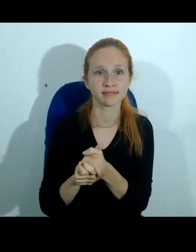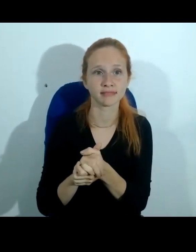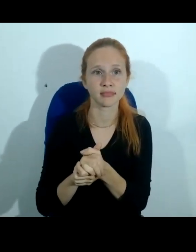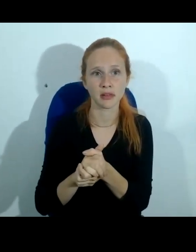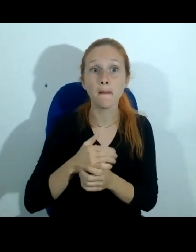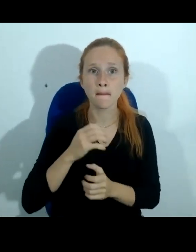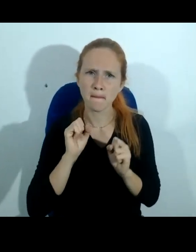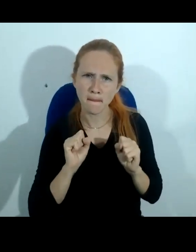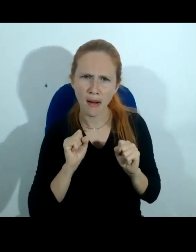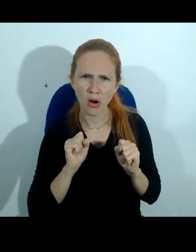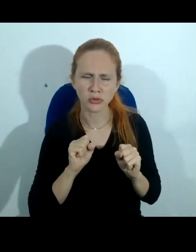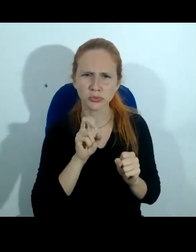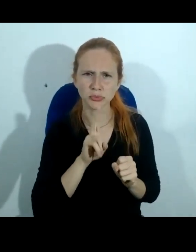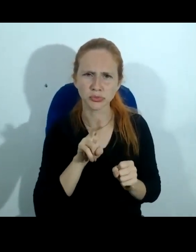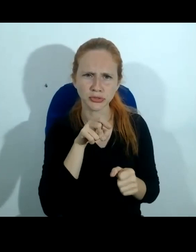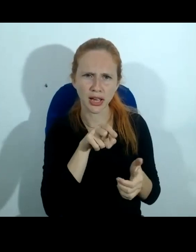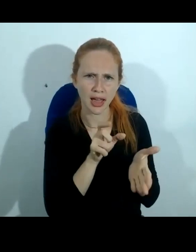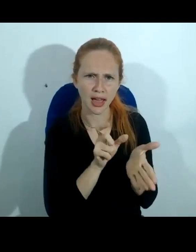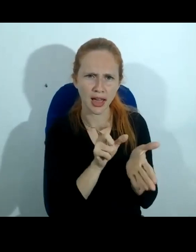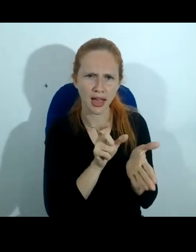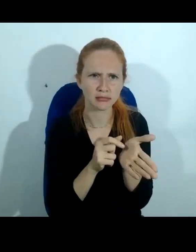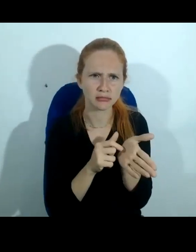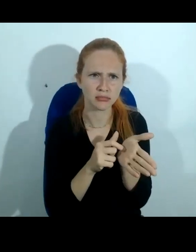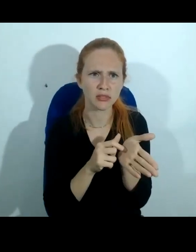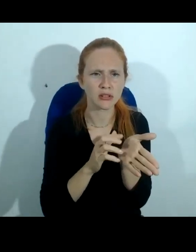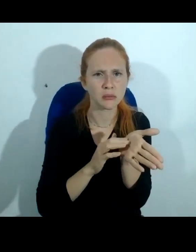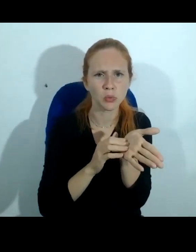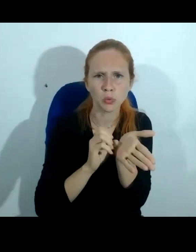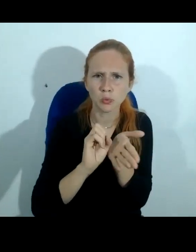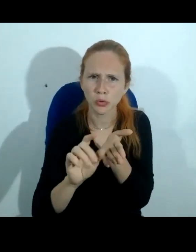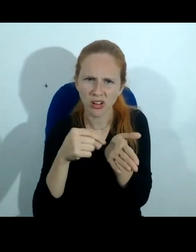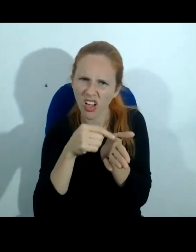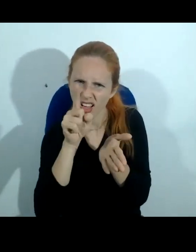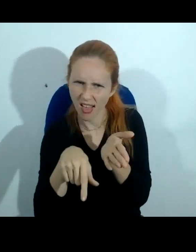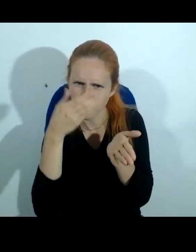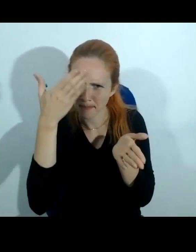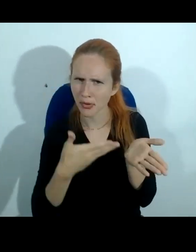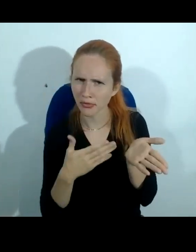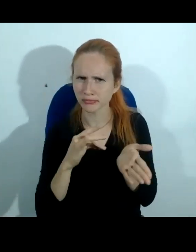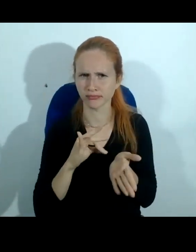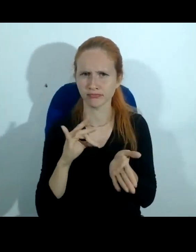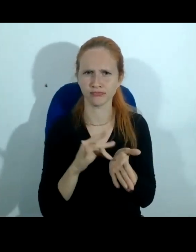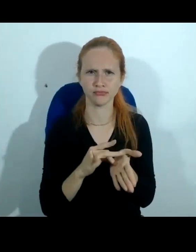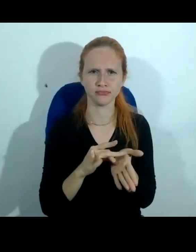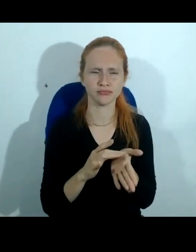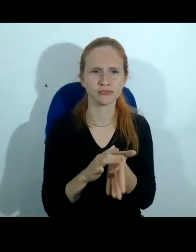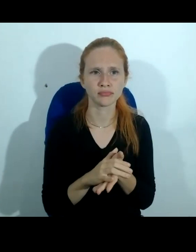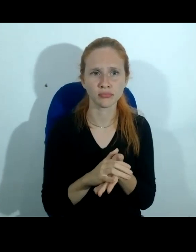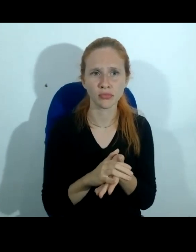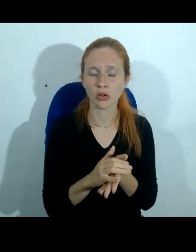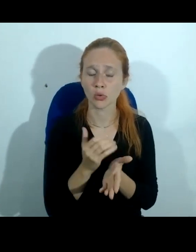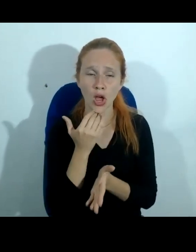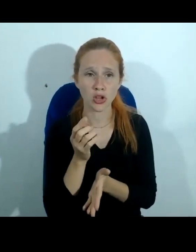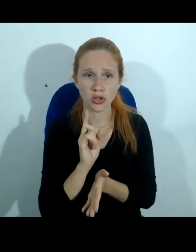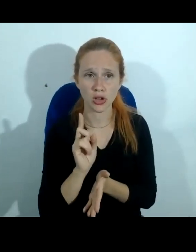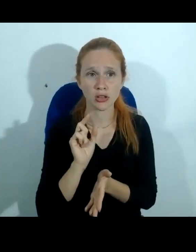pode traçar a origem isso é autenticidade não basta também para a cadeia de custódia para aquela prova seja